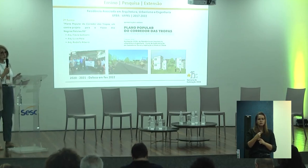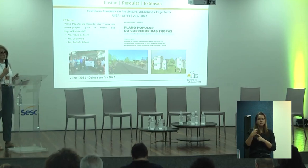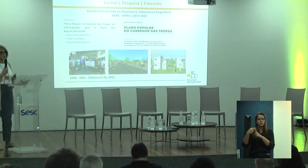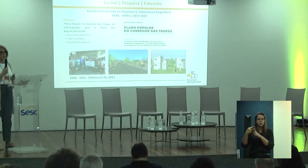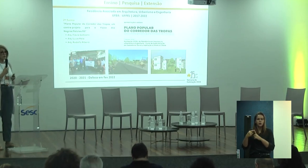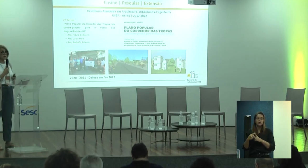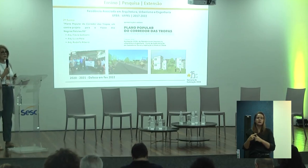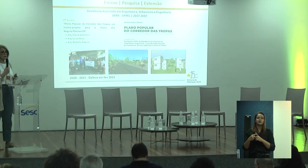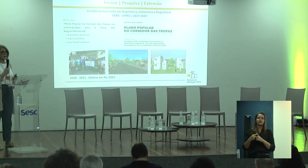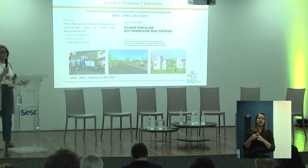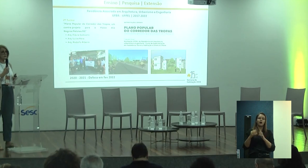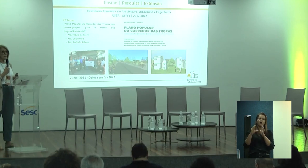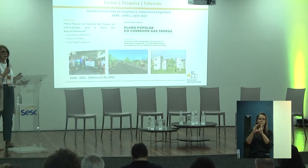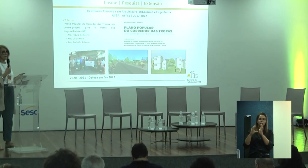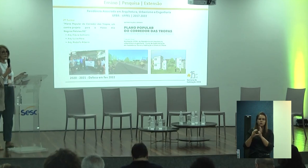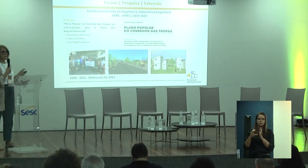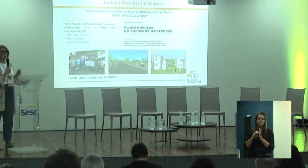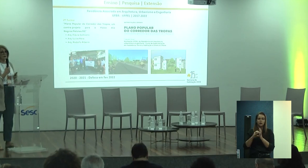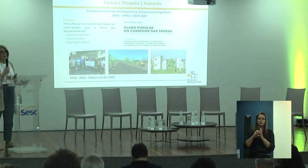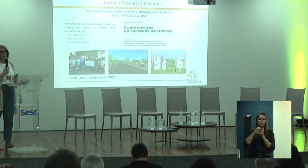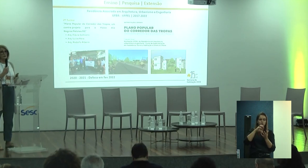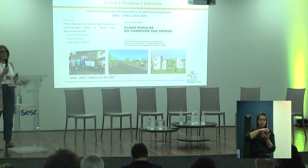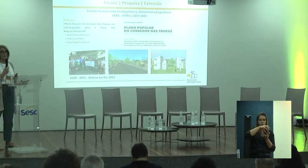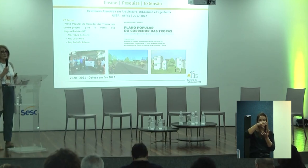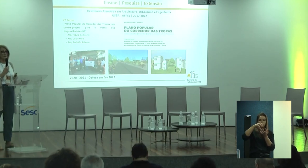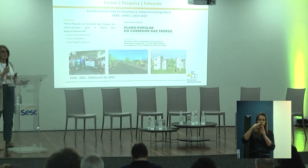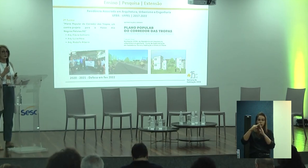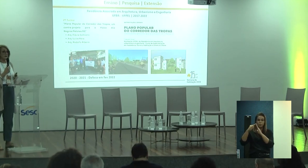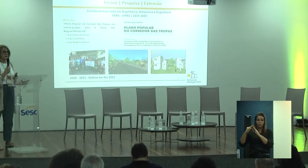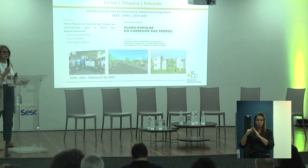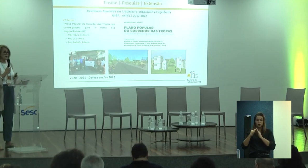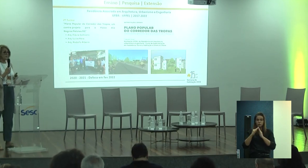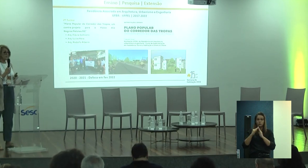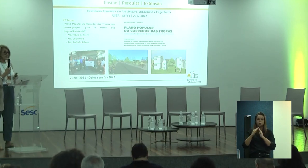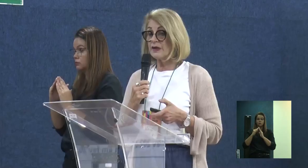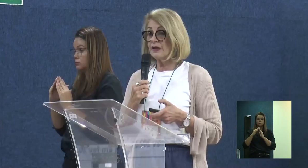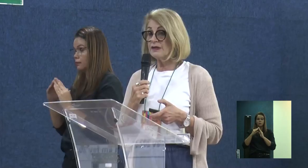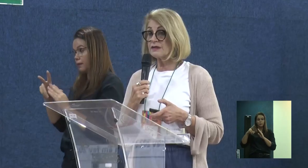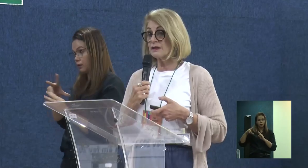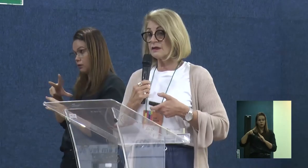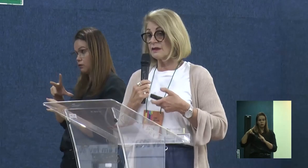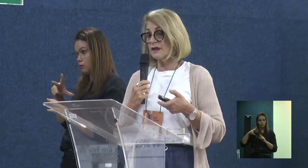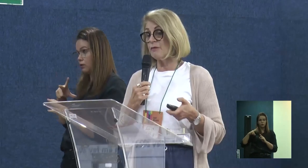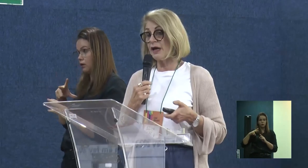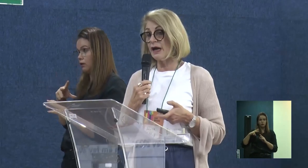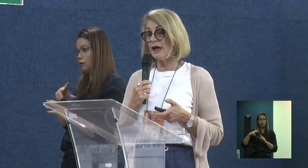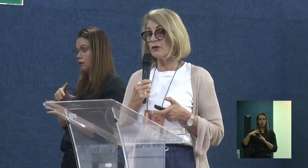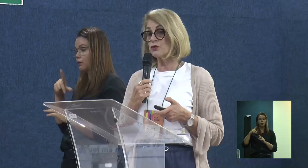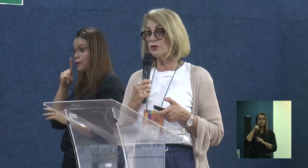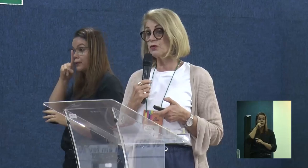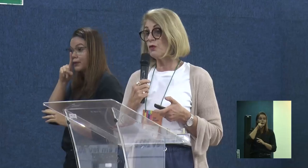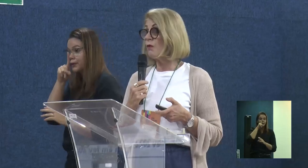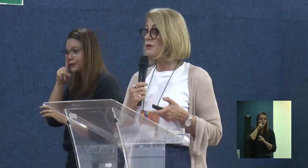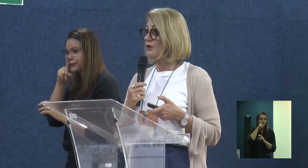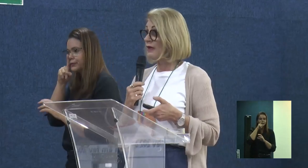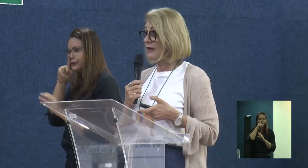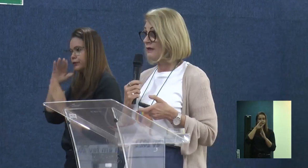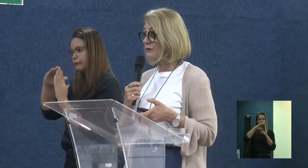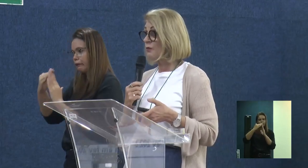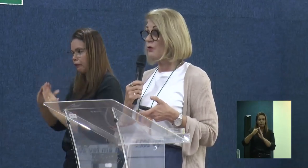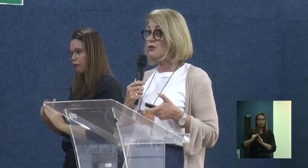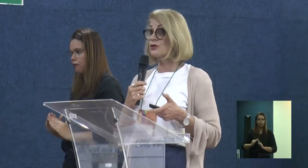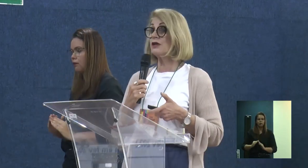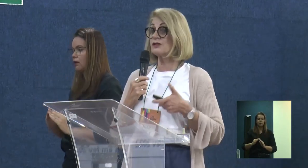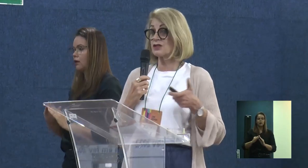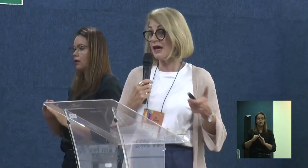sendo ameaçada pelos conjuntos habitacionais privados de ser removida. E eles trabalharam junto com o